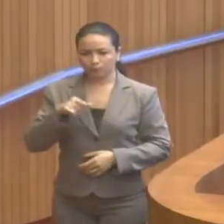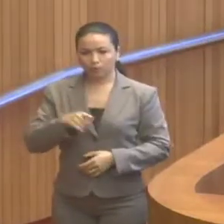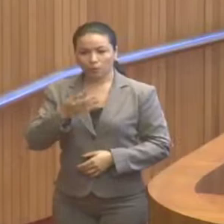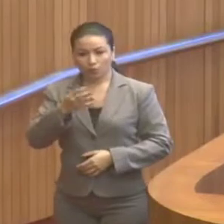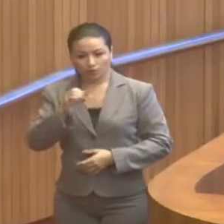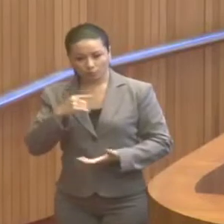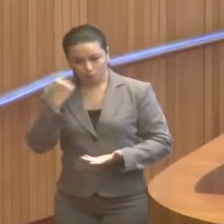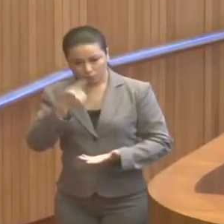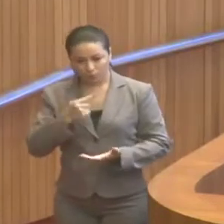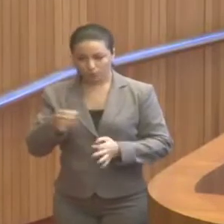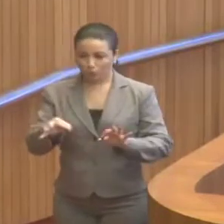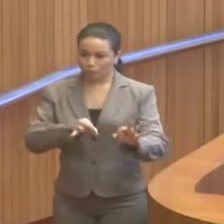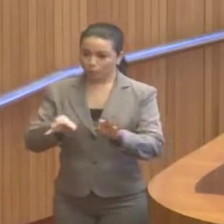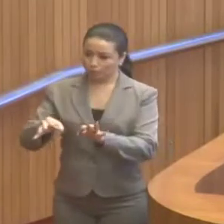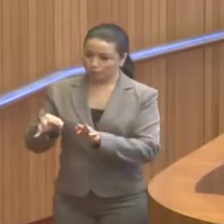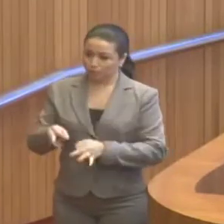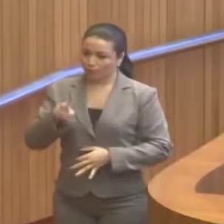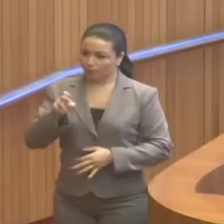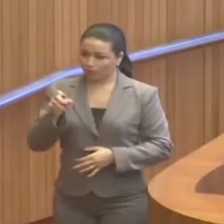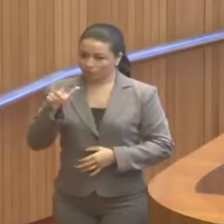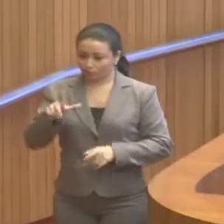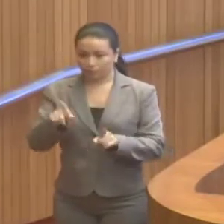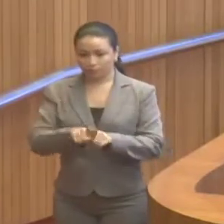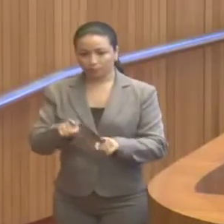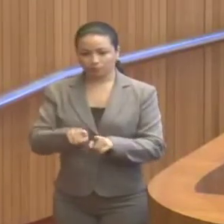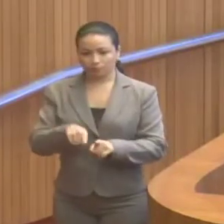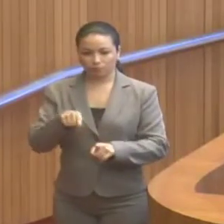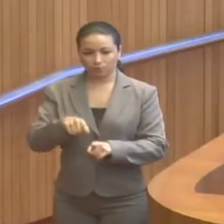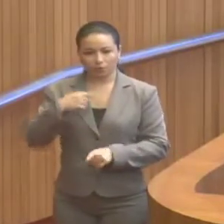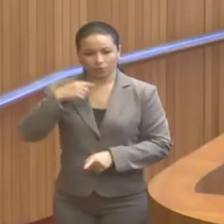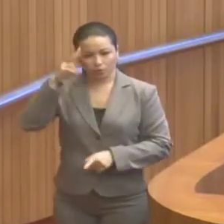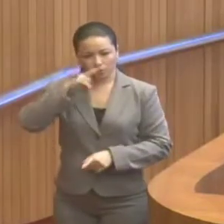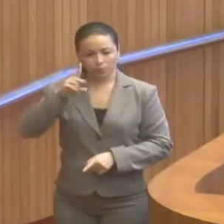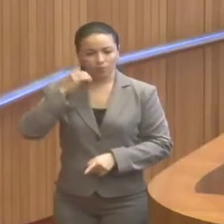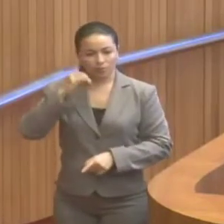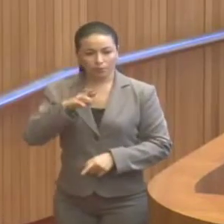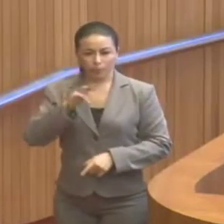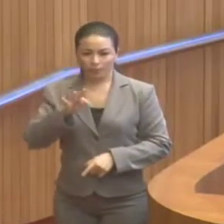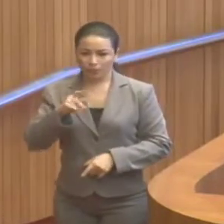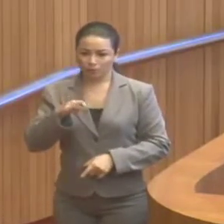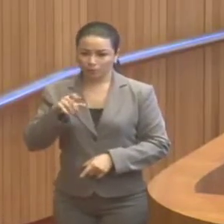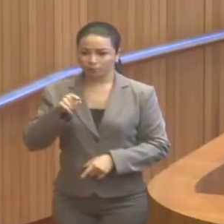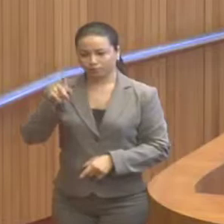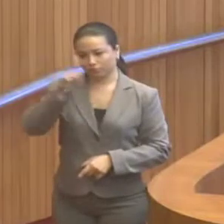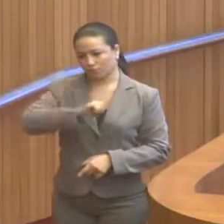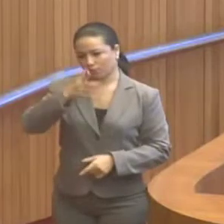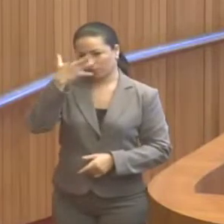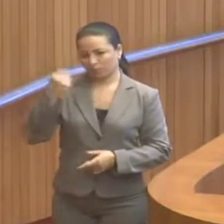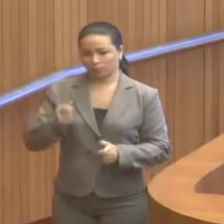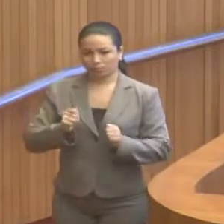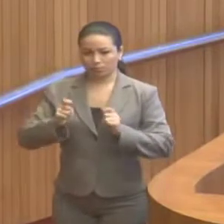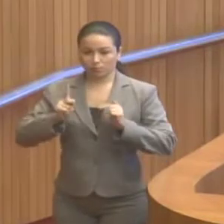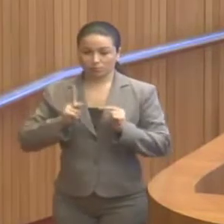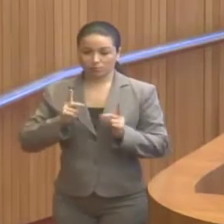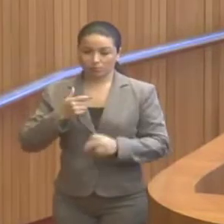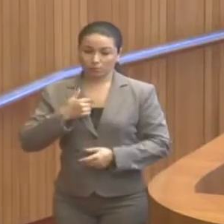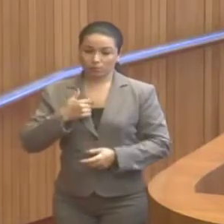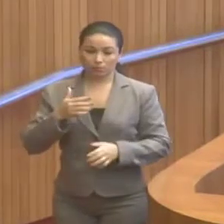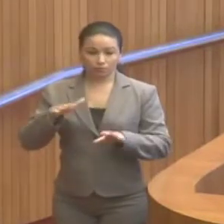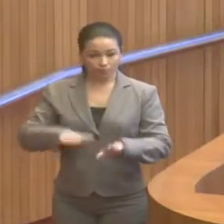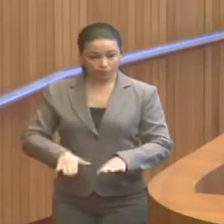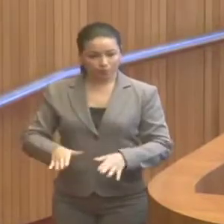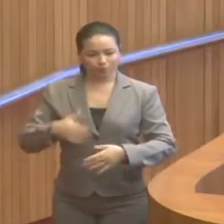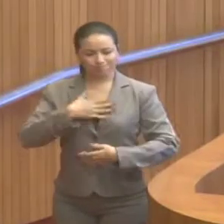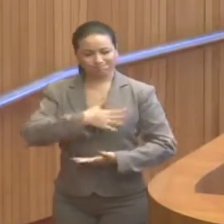horas, o escalonamento vertical, e eu lembro, neste plano, deputado Agas Costa, não esquecer os aposentados. Por isso, eu fico